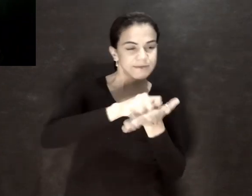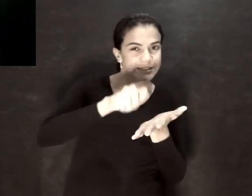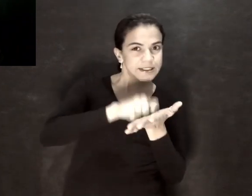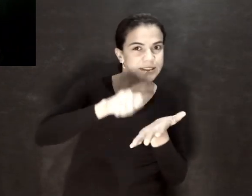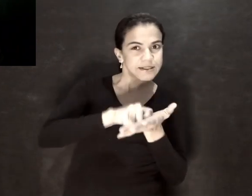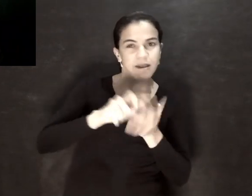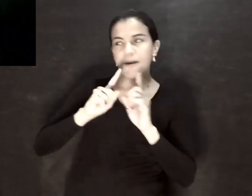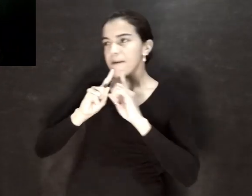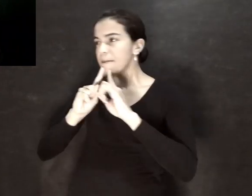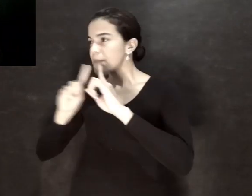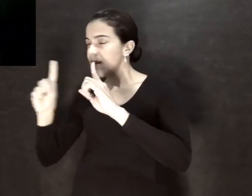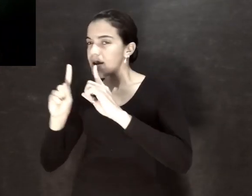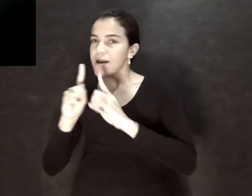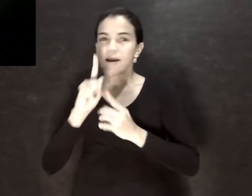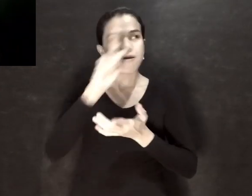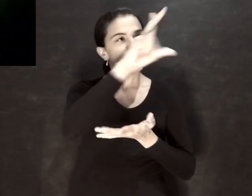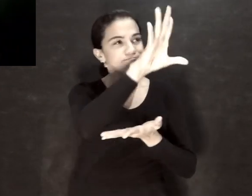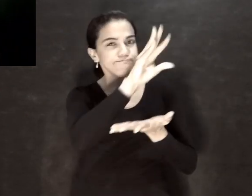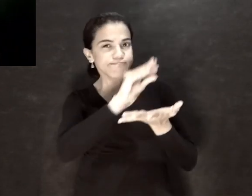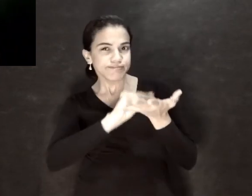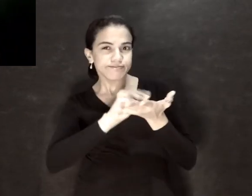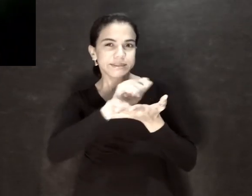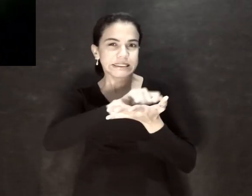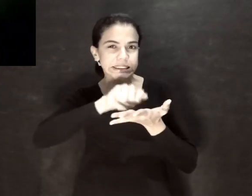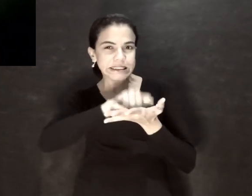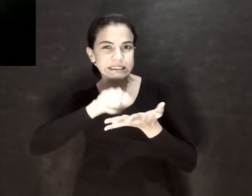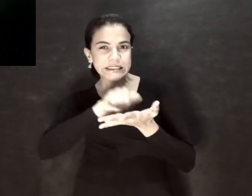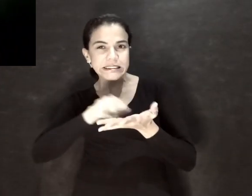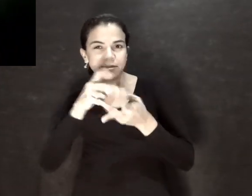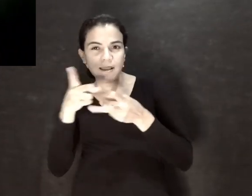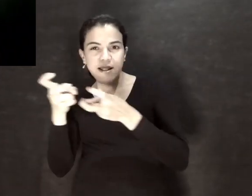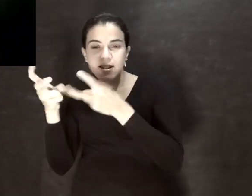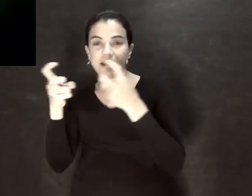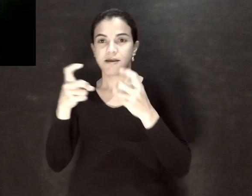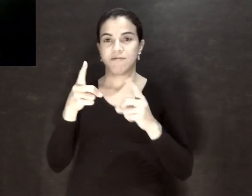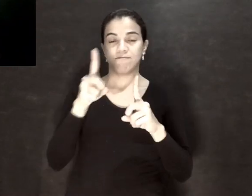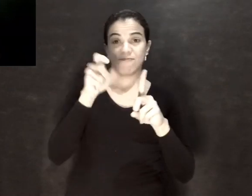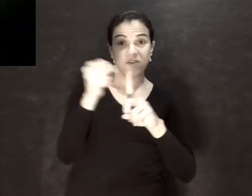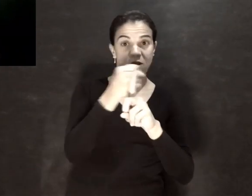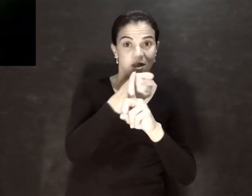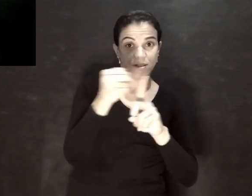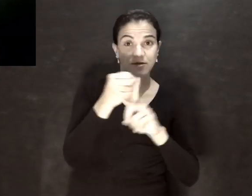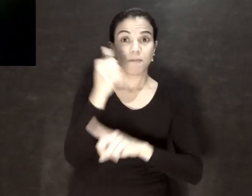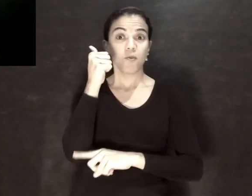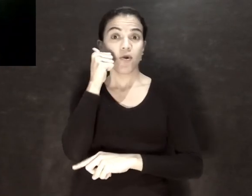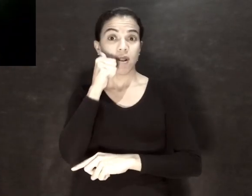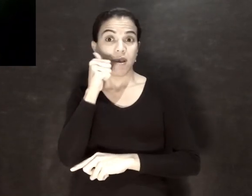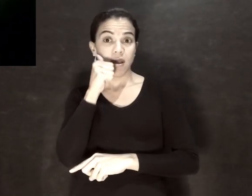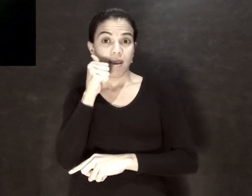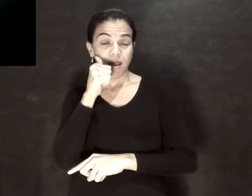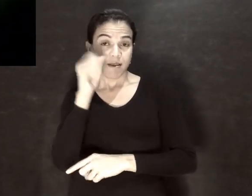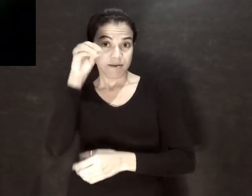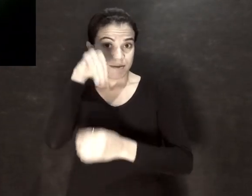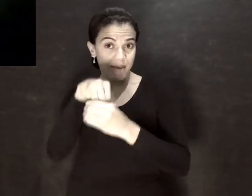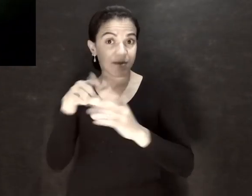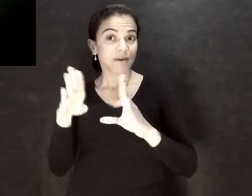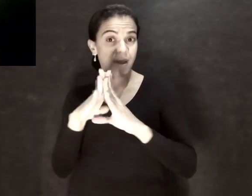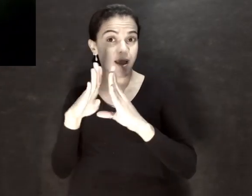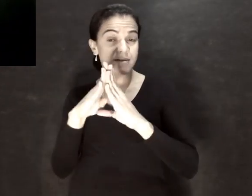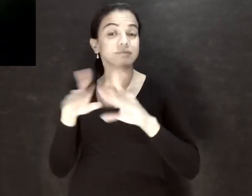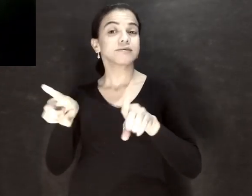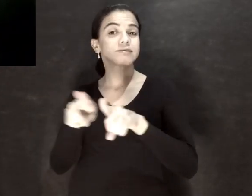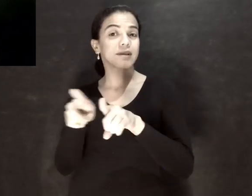e sinalizar esses sinais de violência. Dentre as mulheres violentadas,